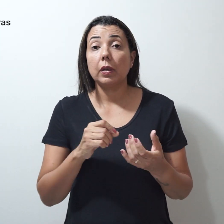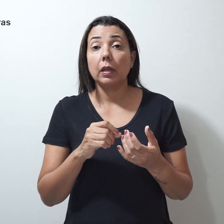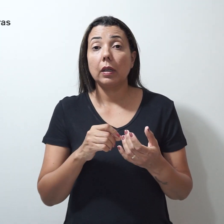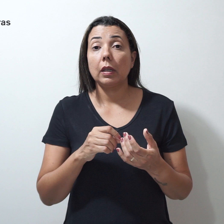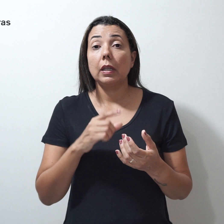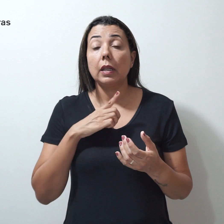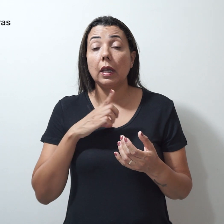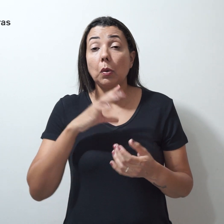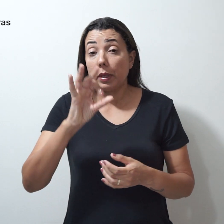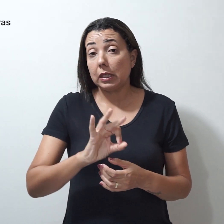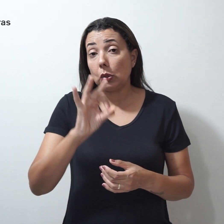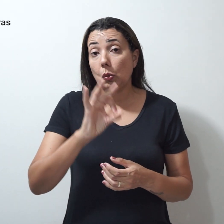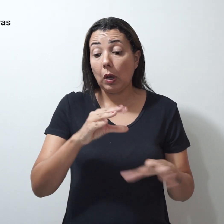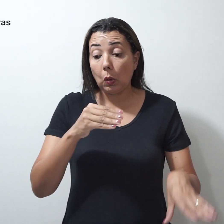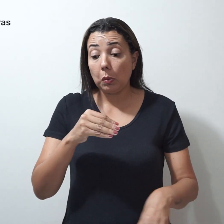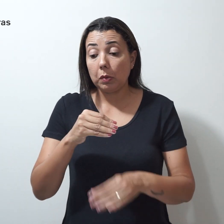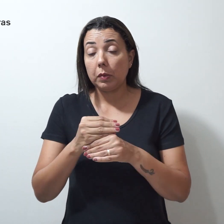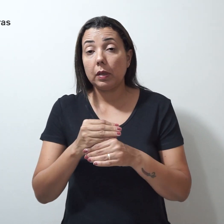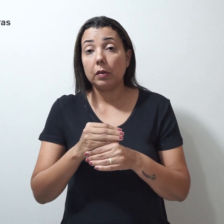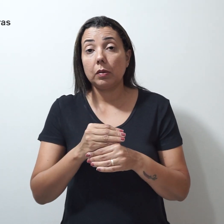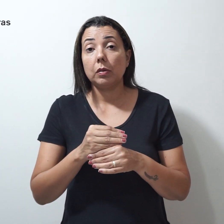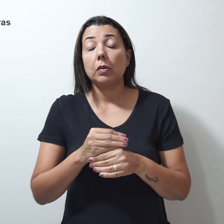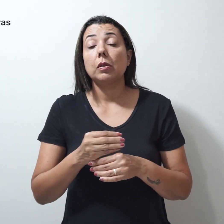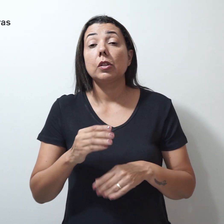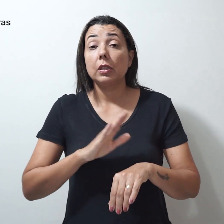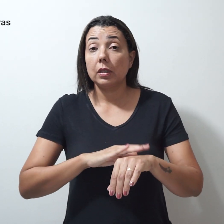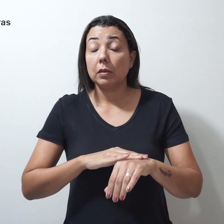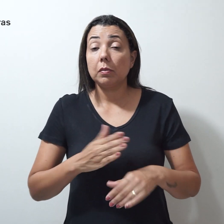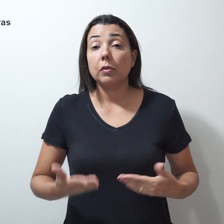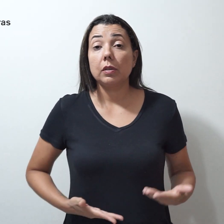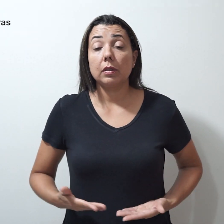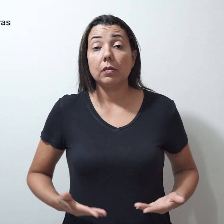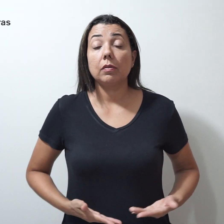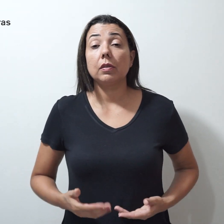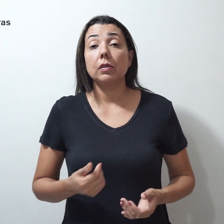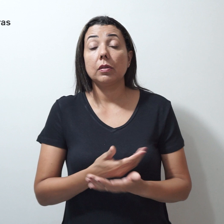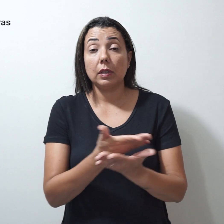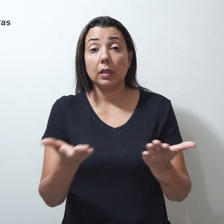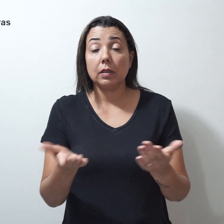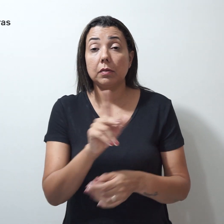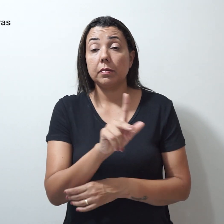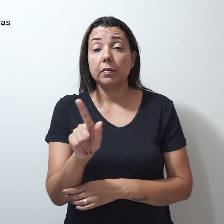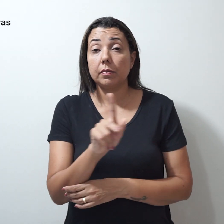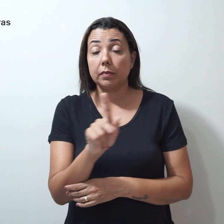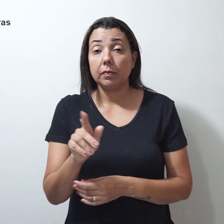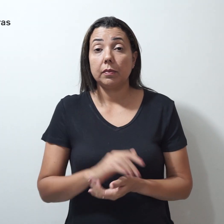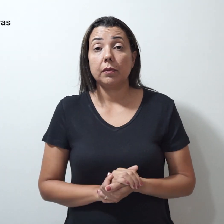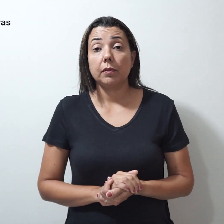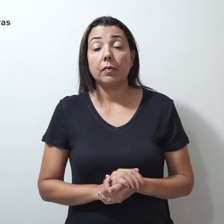percentual do adicional de tempo de serviço anuênio destes educadores. O Simpro